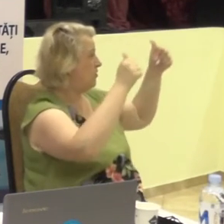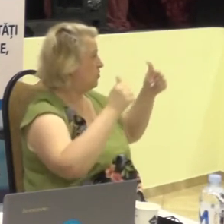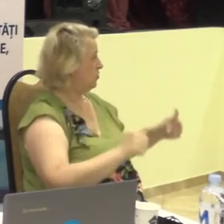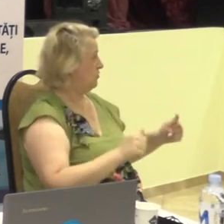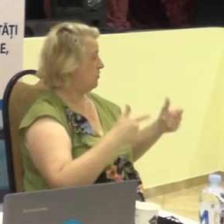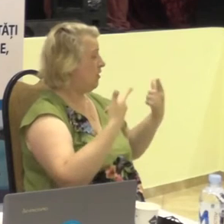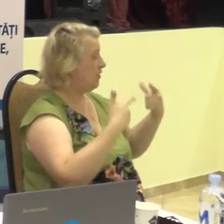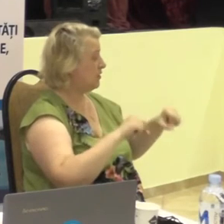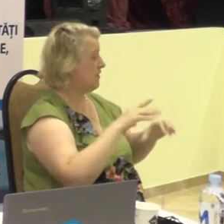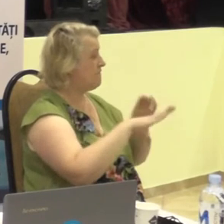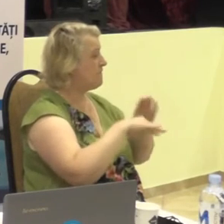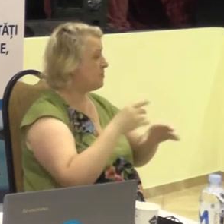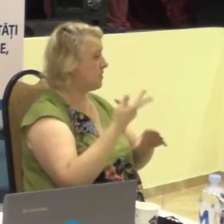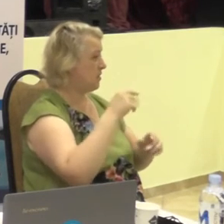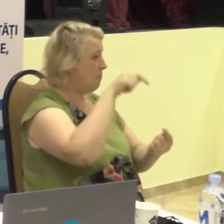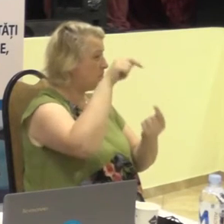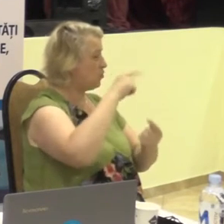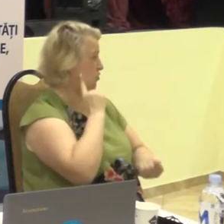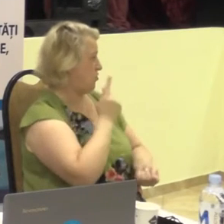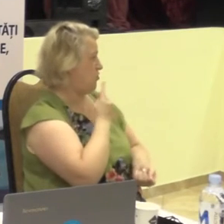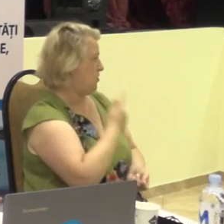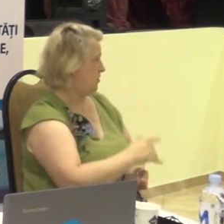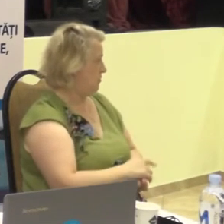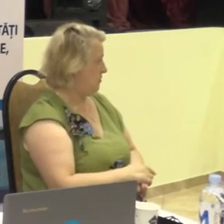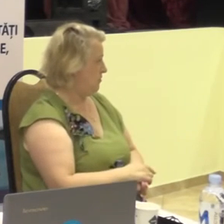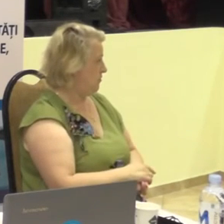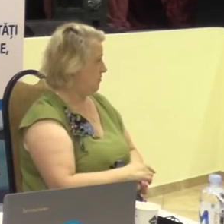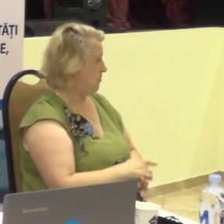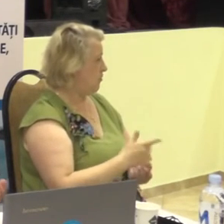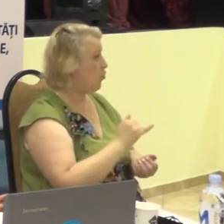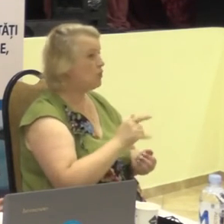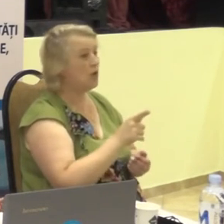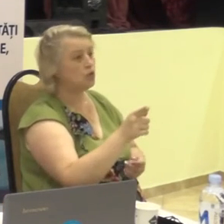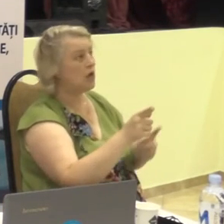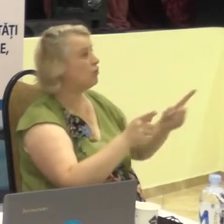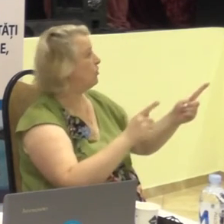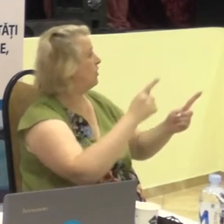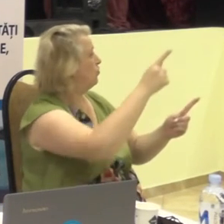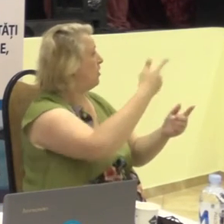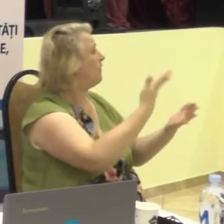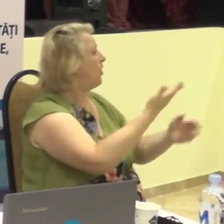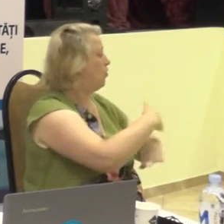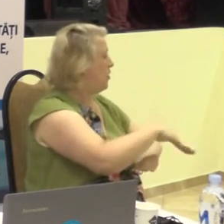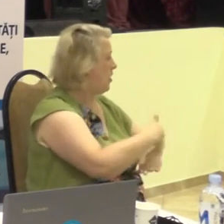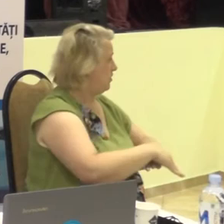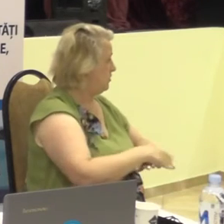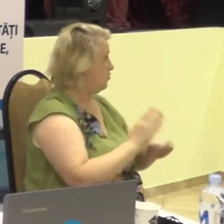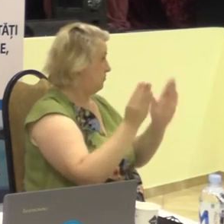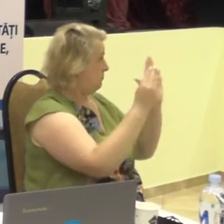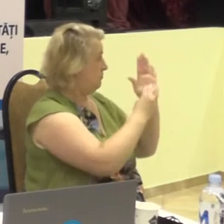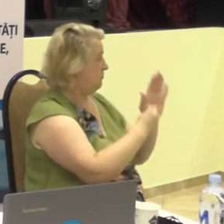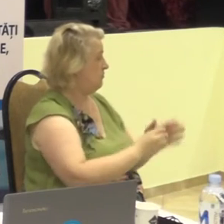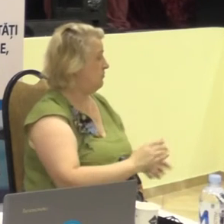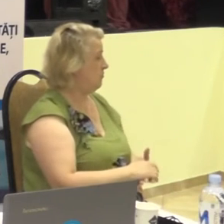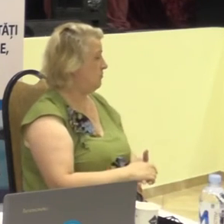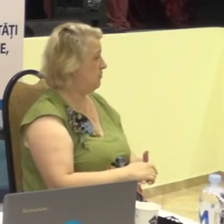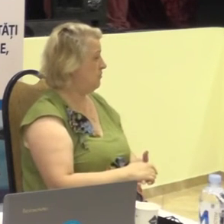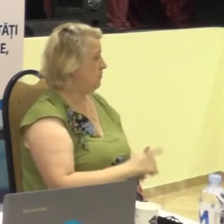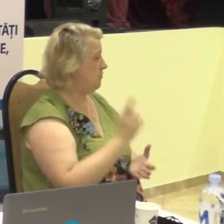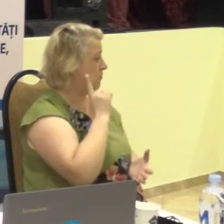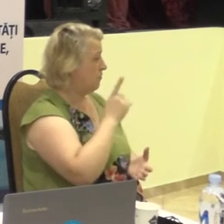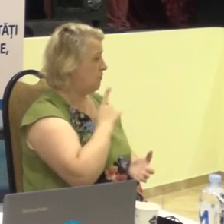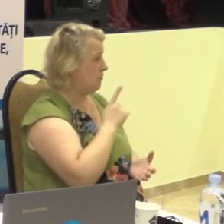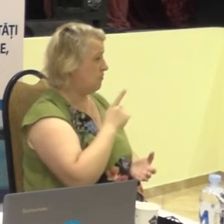secția de votare a acestor oameni. În care direcție? În care adresă? Persoanele cu deficiențe de